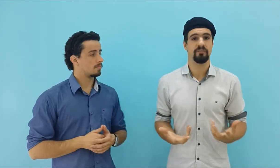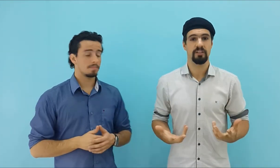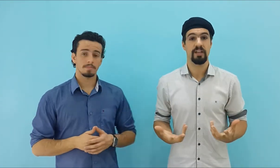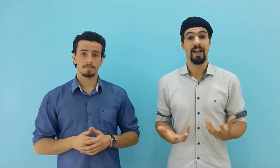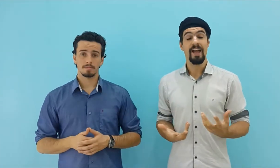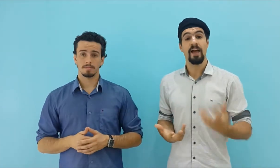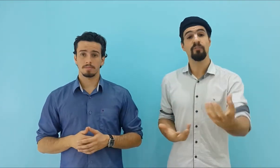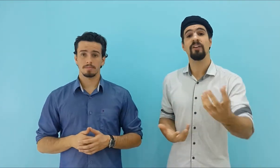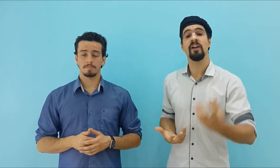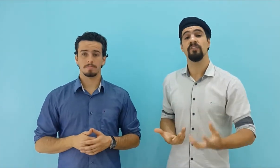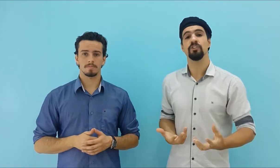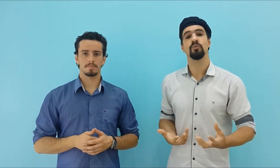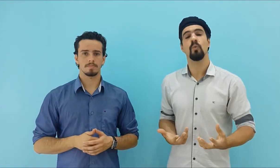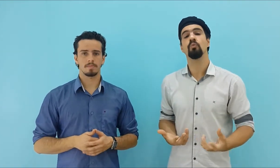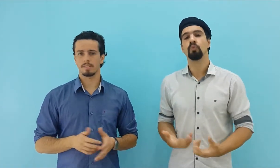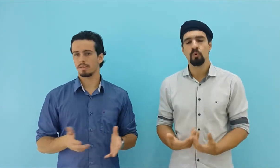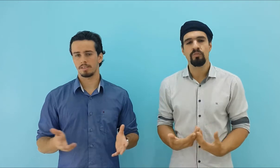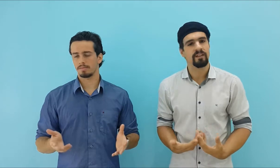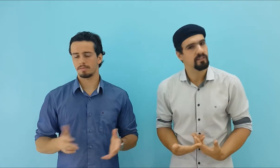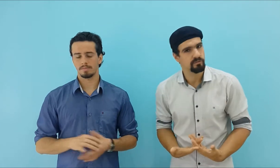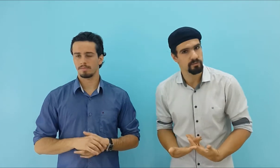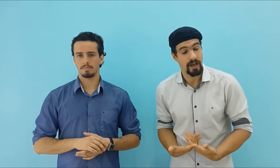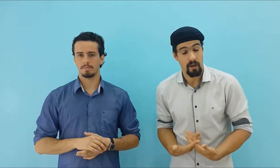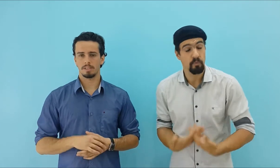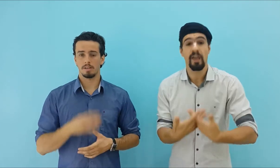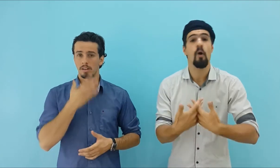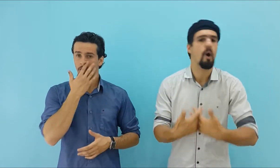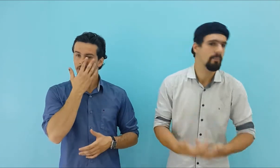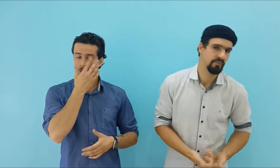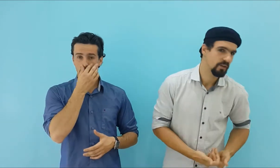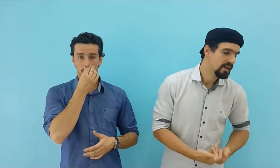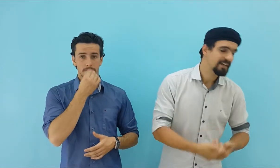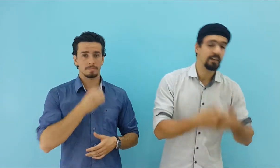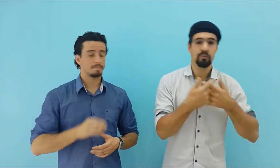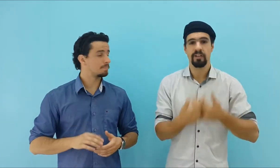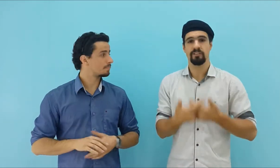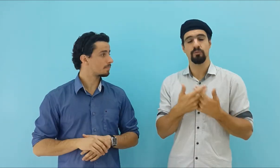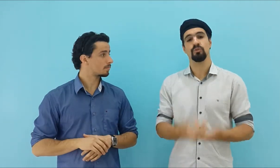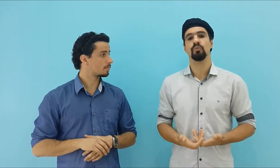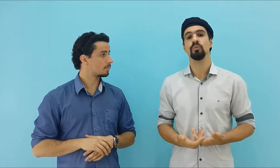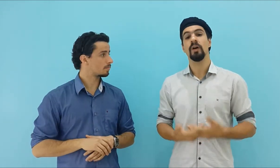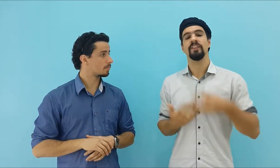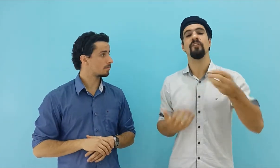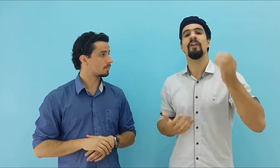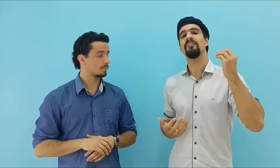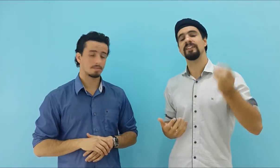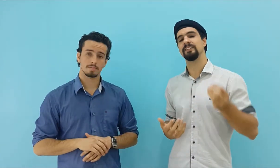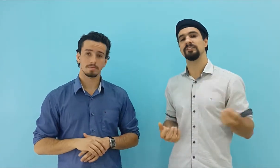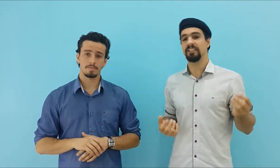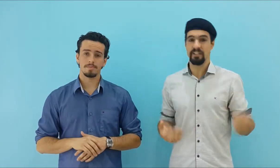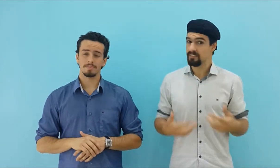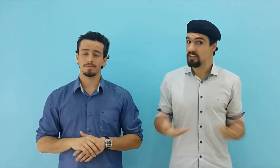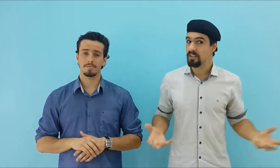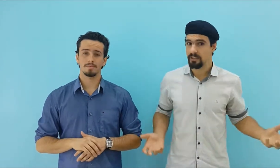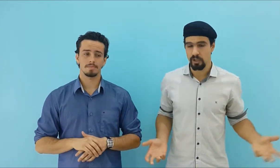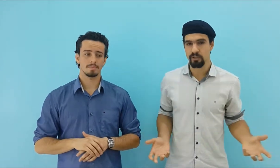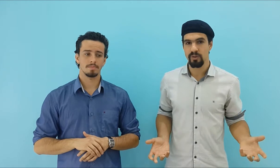na vida dela. Ela não ficava refletindo o quão duro vai ser estudar, porque é óbvio que a dureza do estudo não vai fazer você se dedicar tanto,